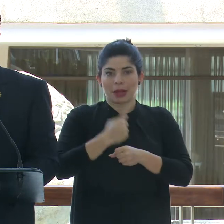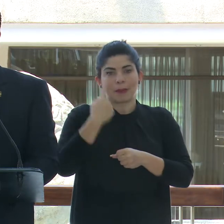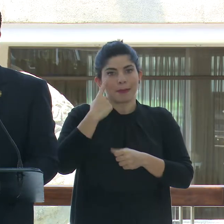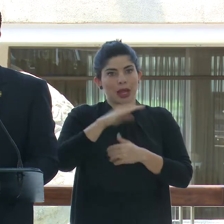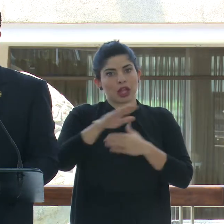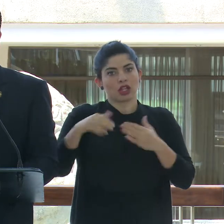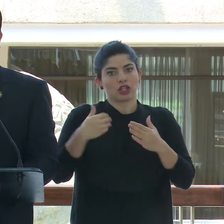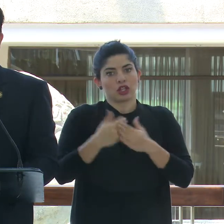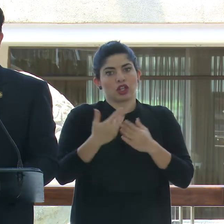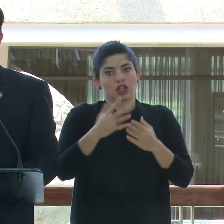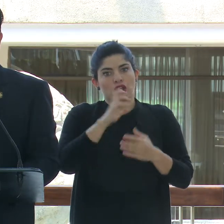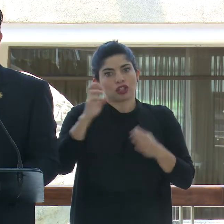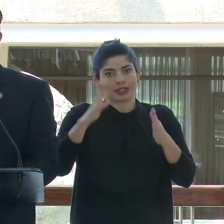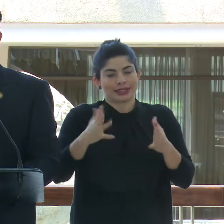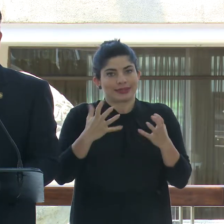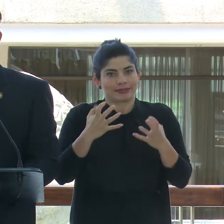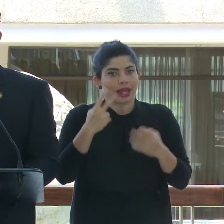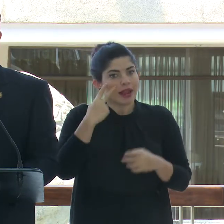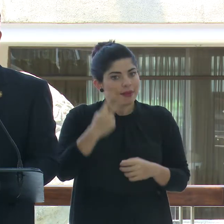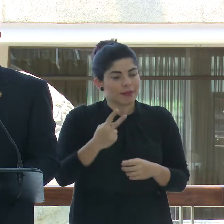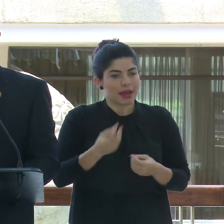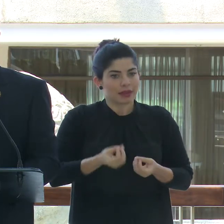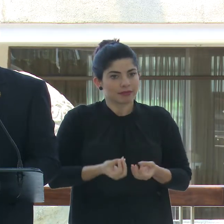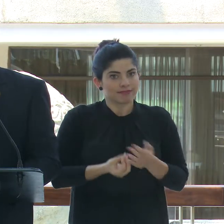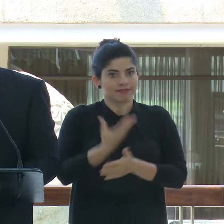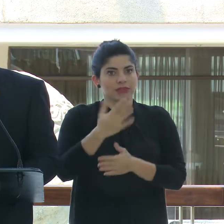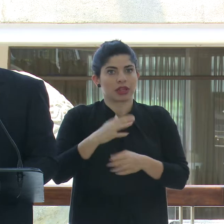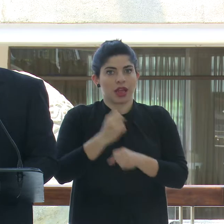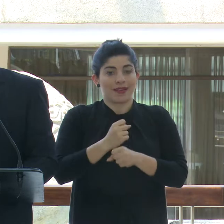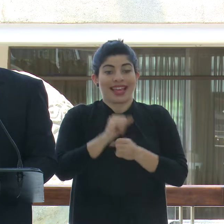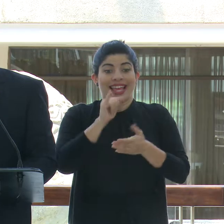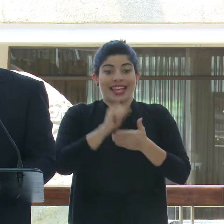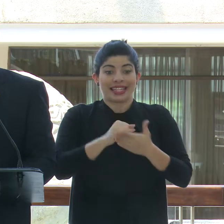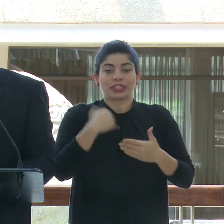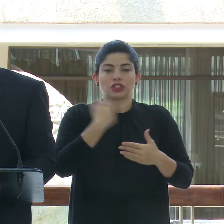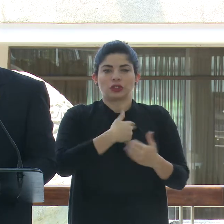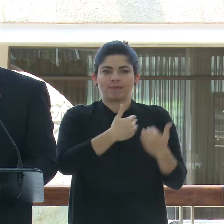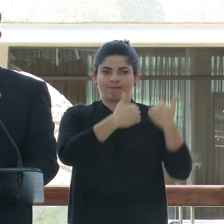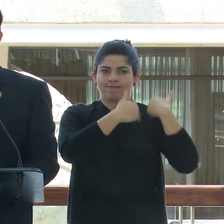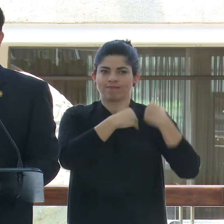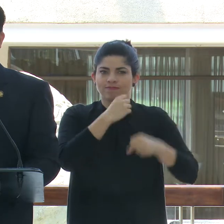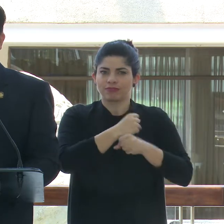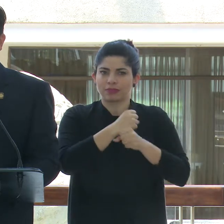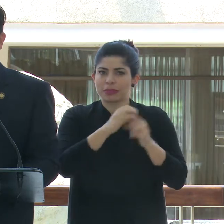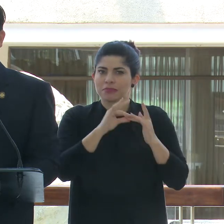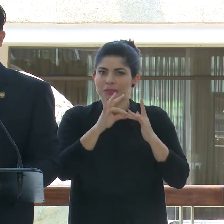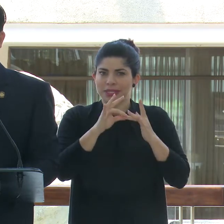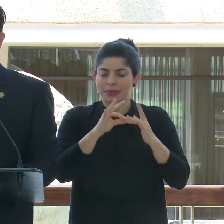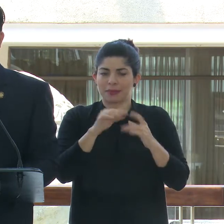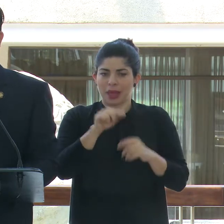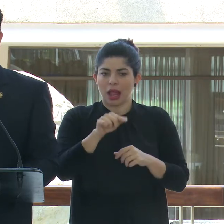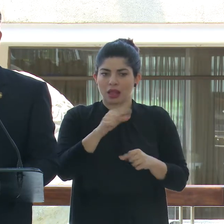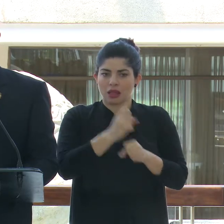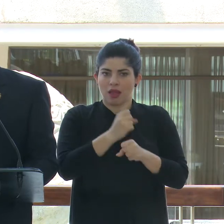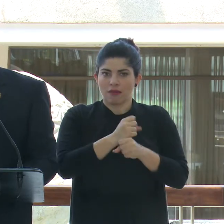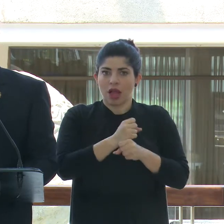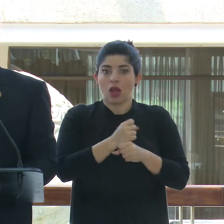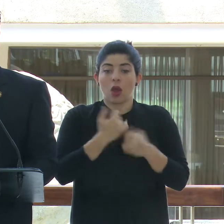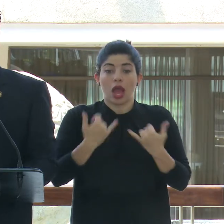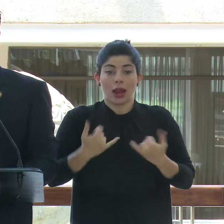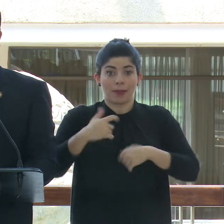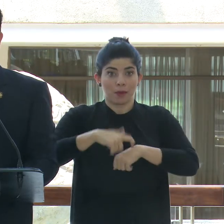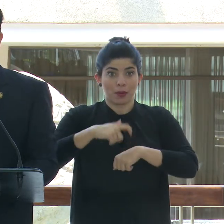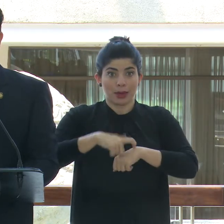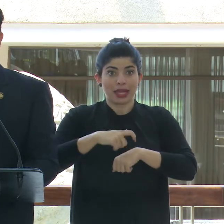todos los costarricenses y las costarricenses. Esa será nuestra tarea central. Hoy, en el punto donde estamos,